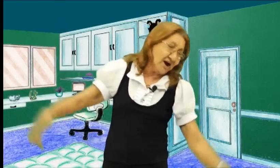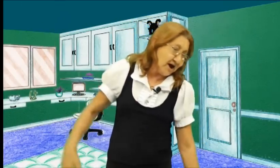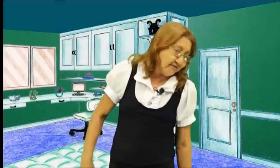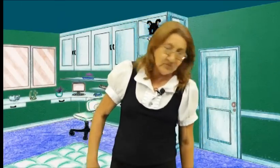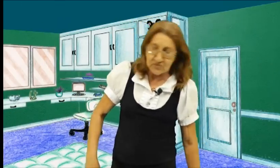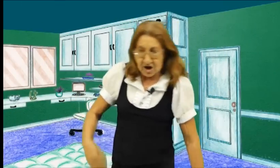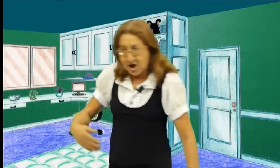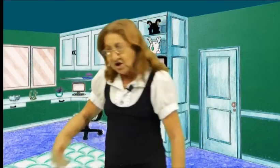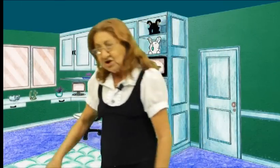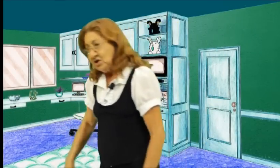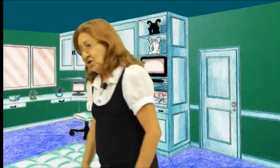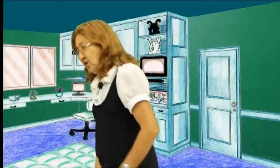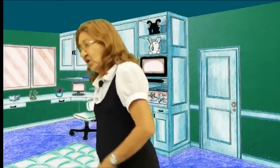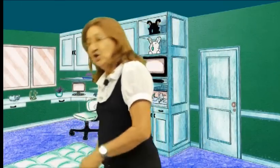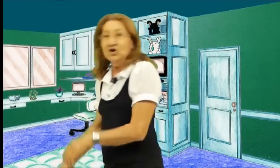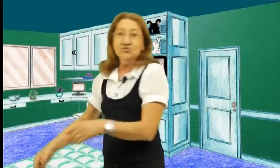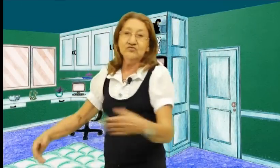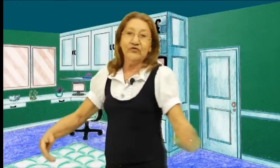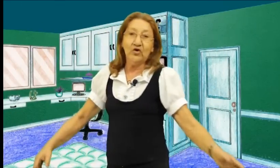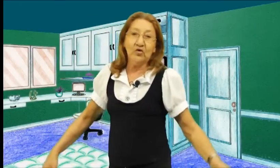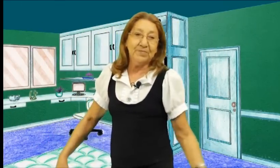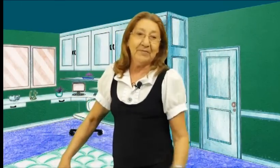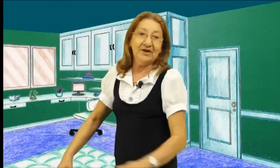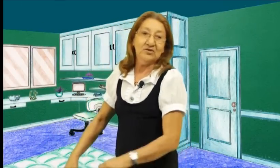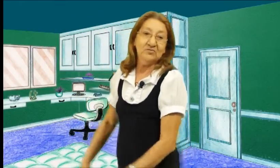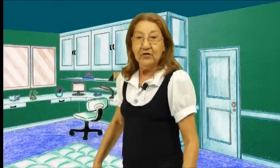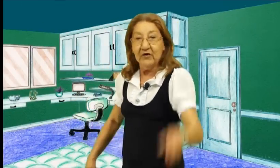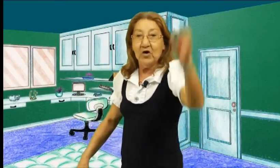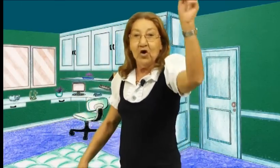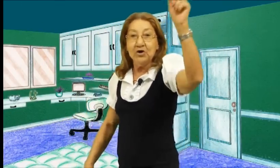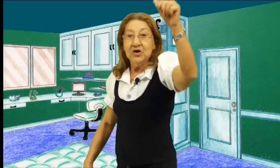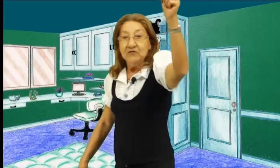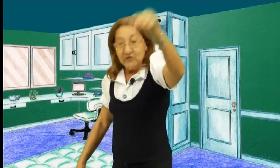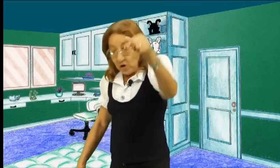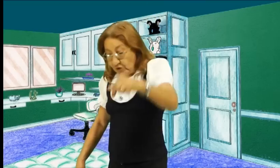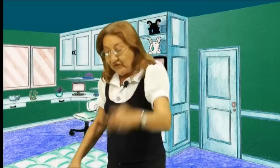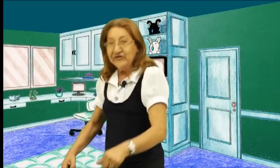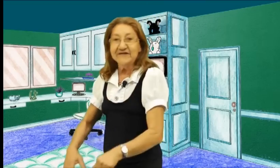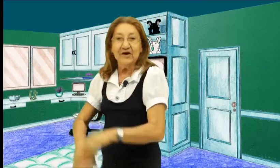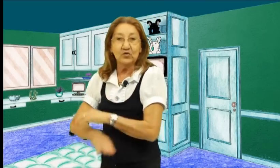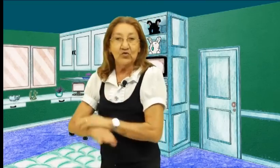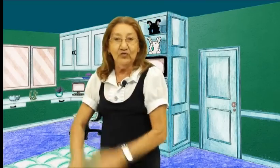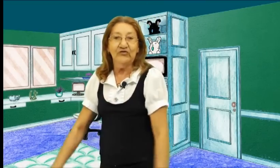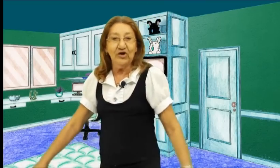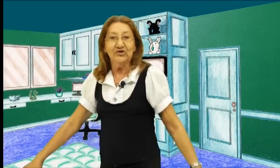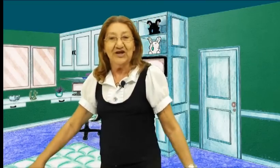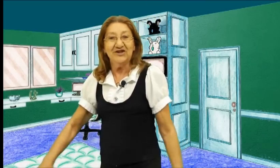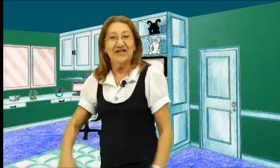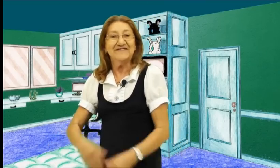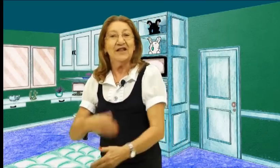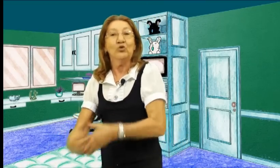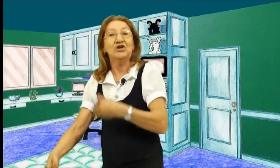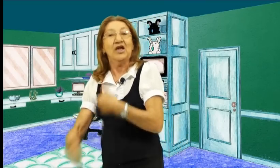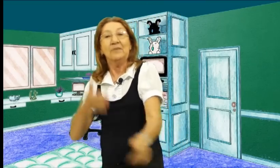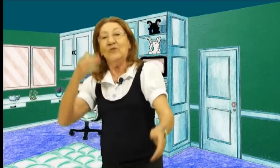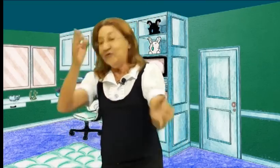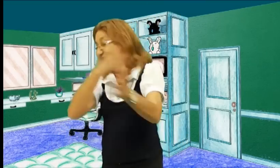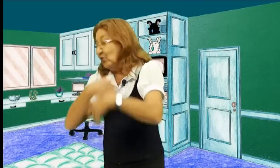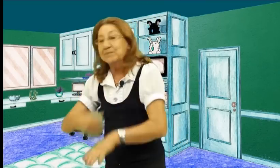raiva Não, eu não vou comprar mais não Eu vou fazer o vlog da Irene, sei lá o que é Vou fazer um